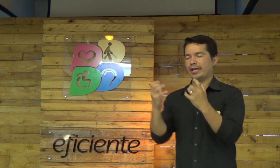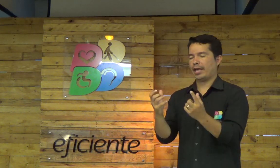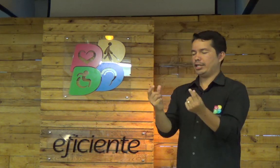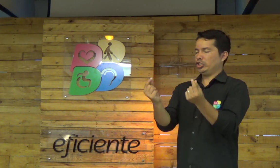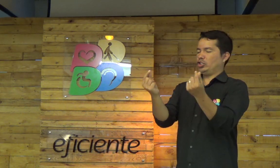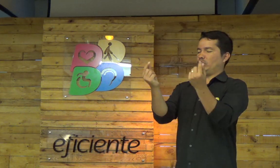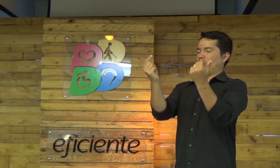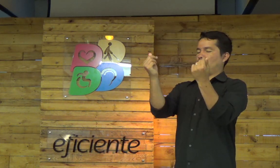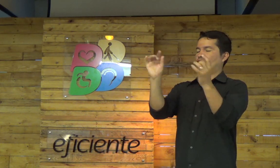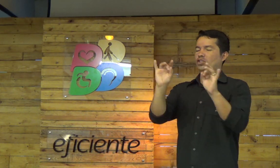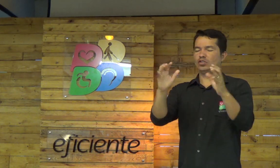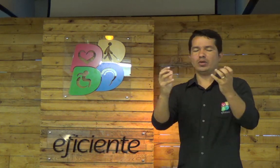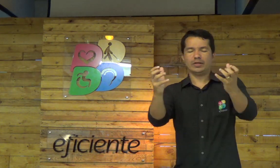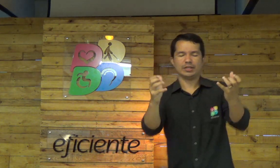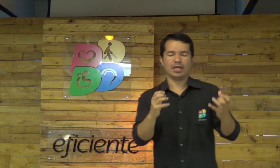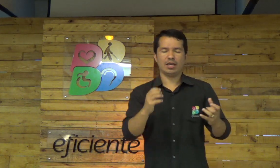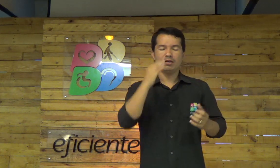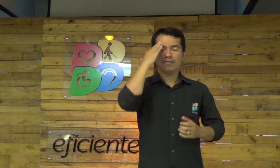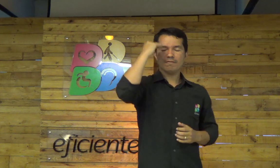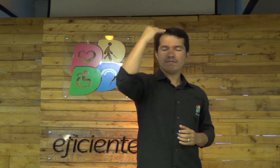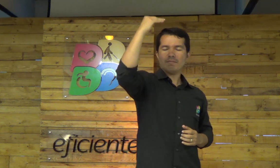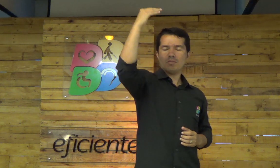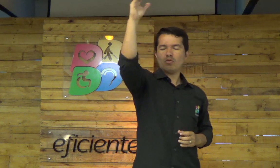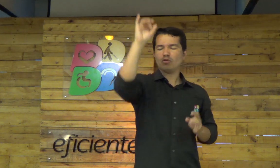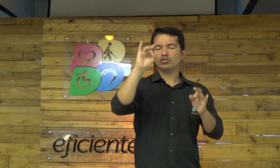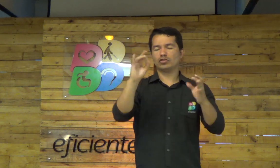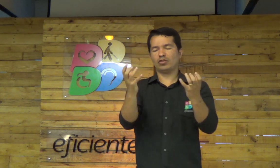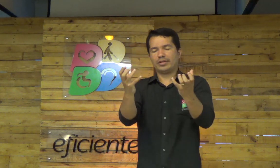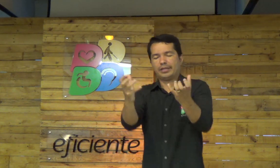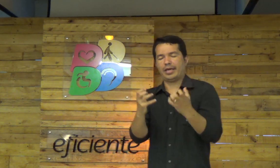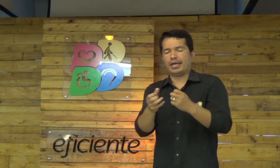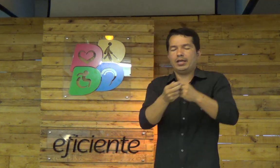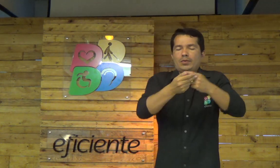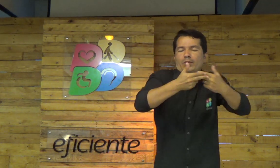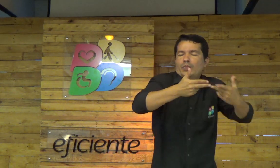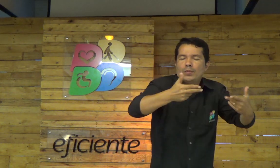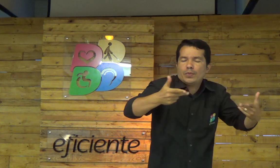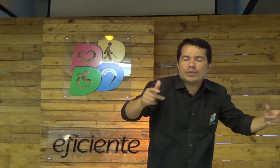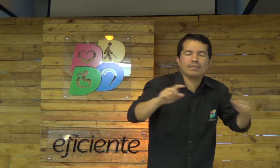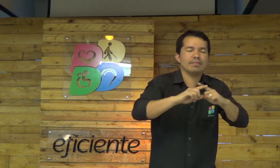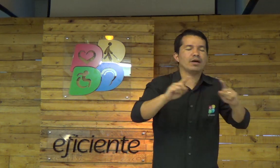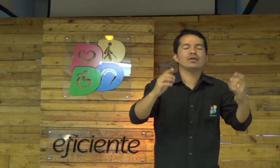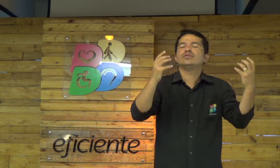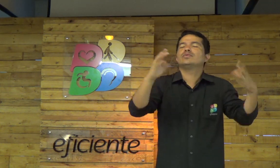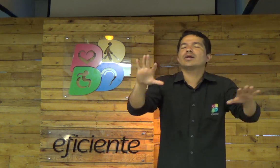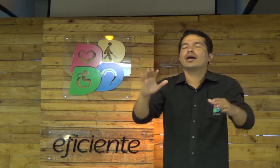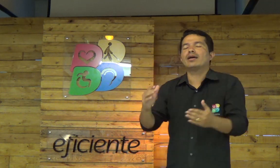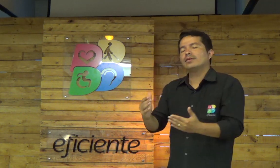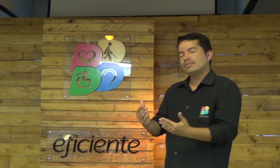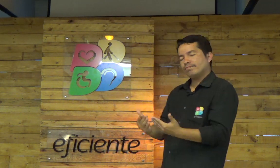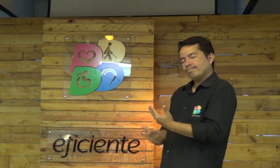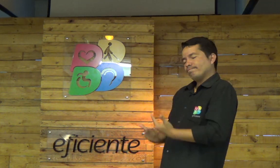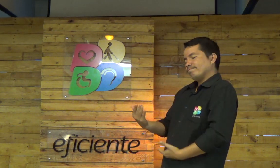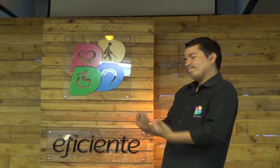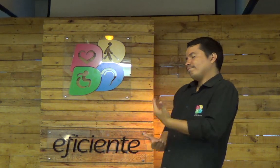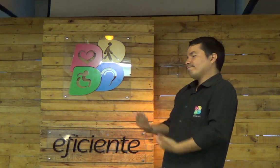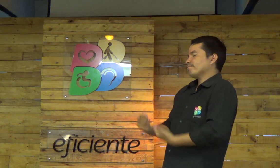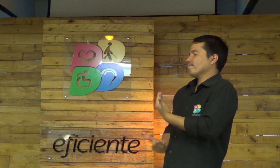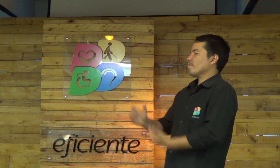a saúde, queremos a riqueza, queremos a fama, queremos coisas deste mundo, mas não queremos